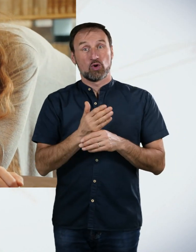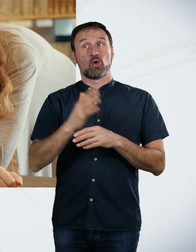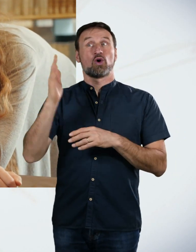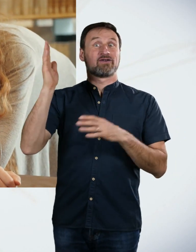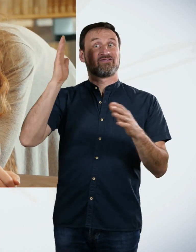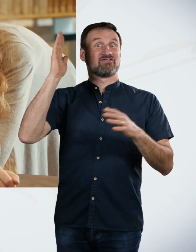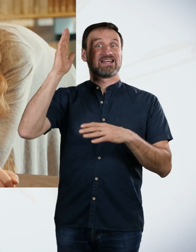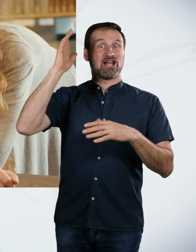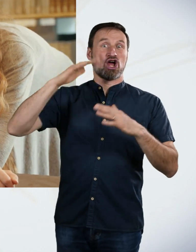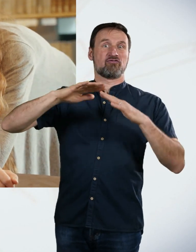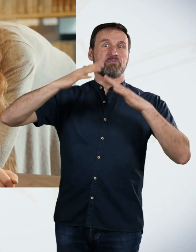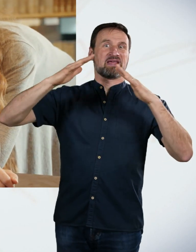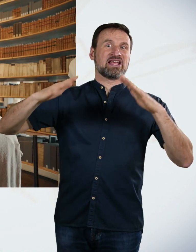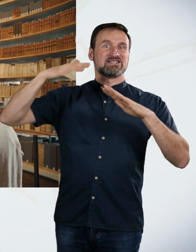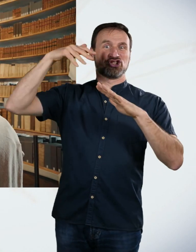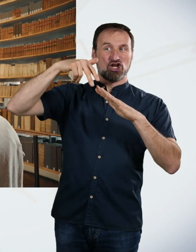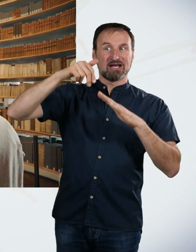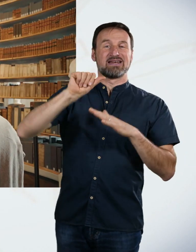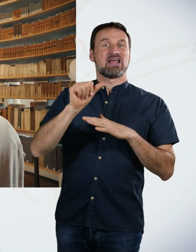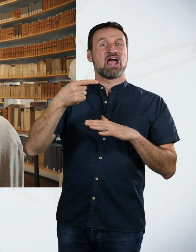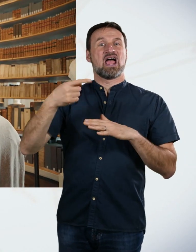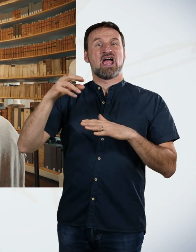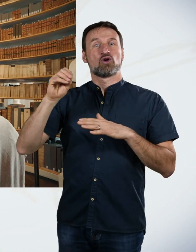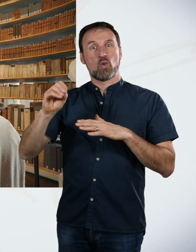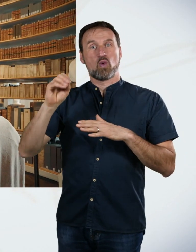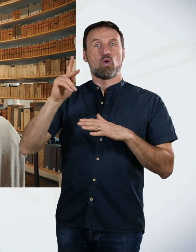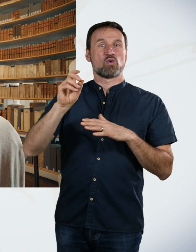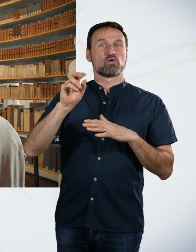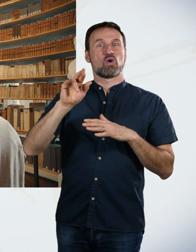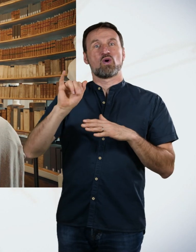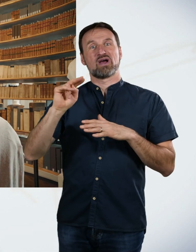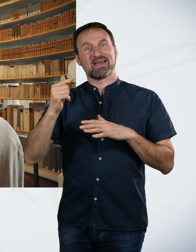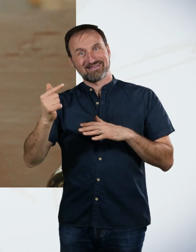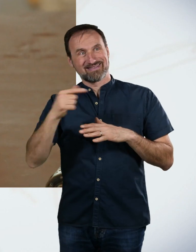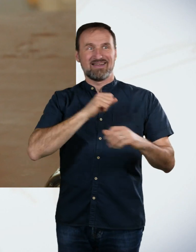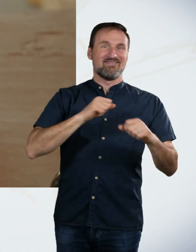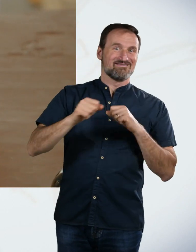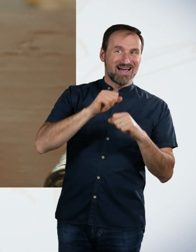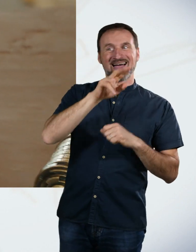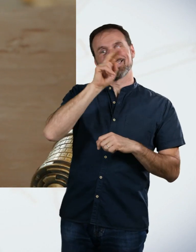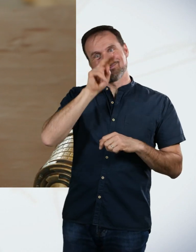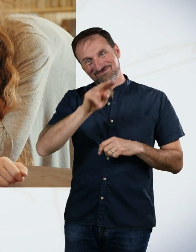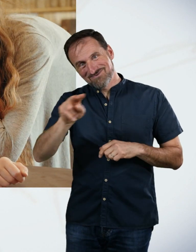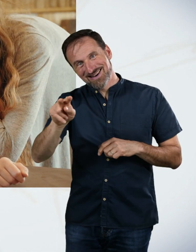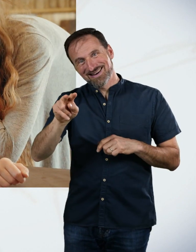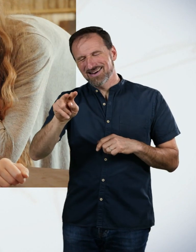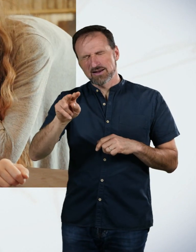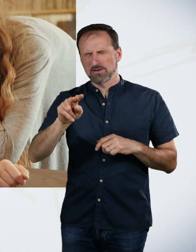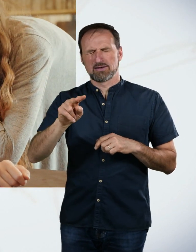des Wanderers Blicken. Bergesrücken Akro-Korinth. Also der Berg heißt Akro-Korinth. Das ist